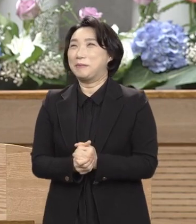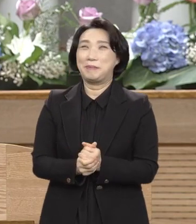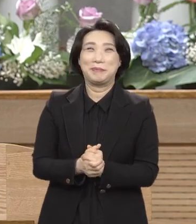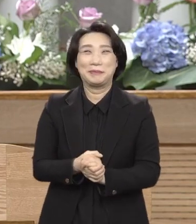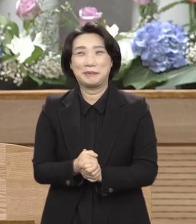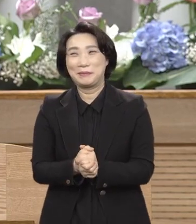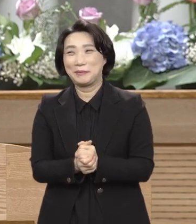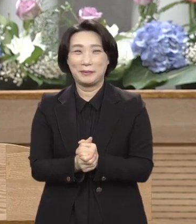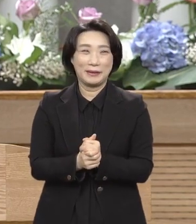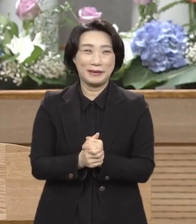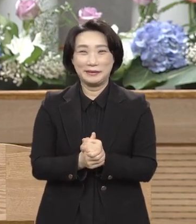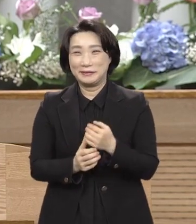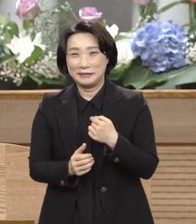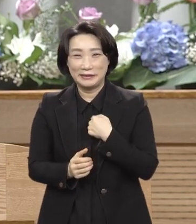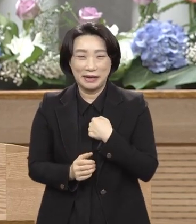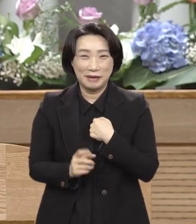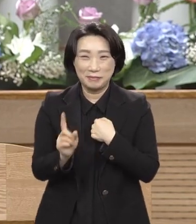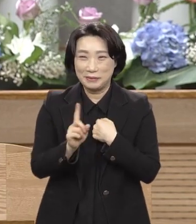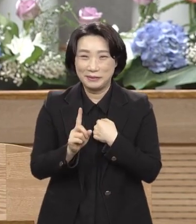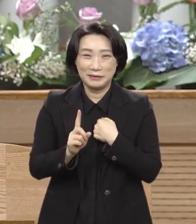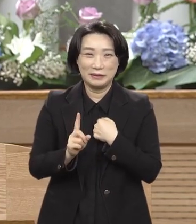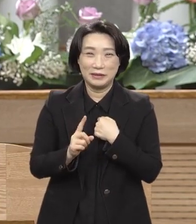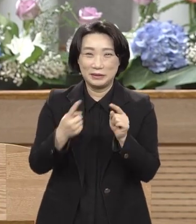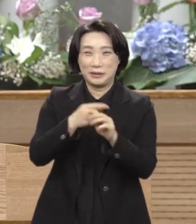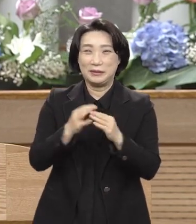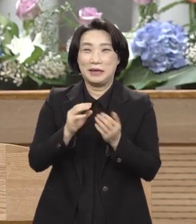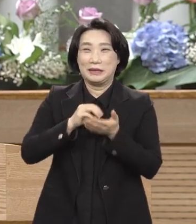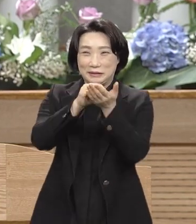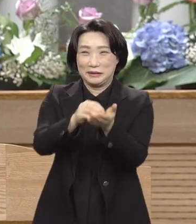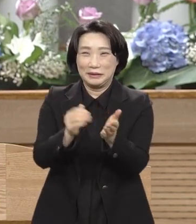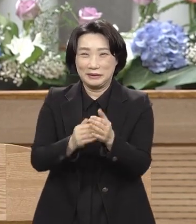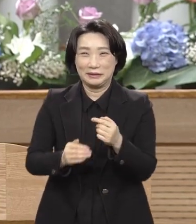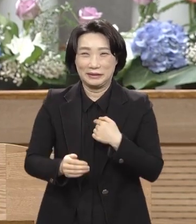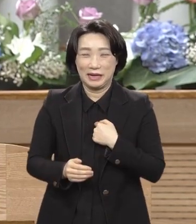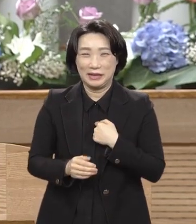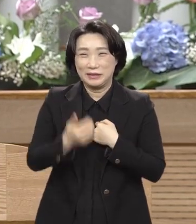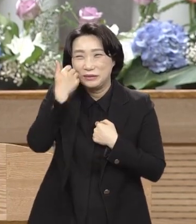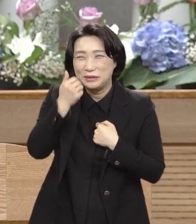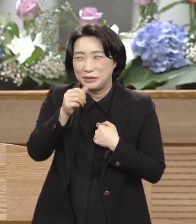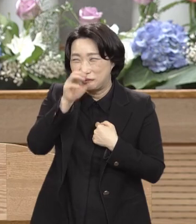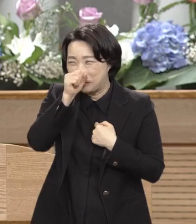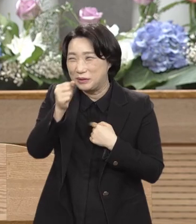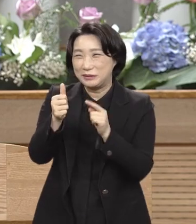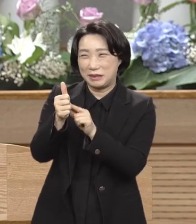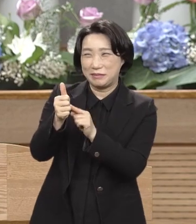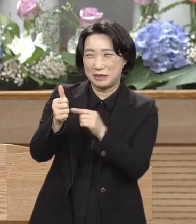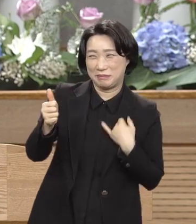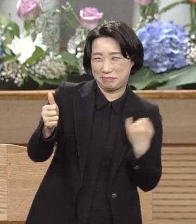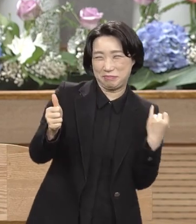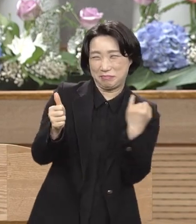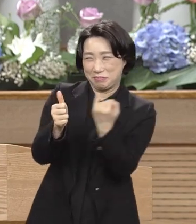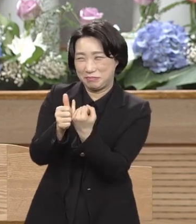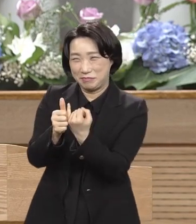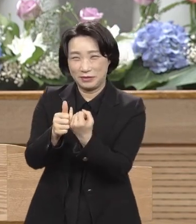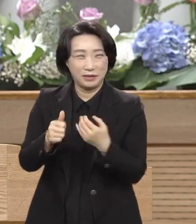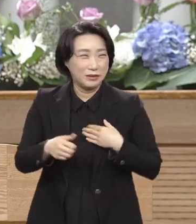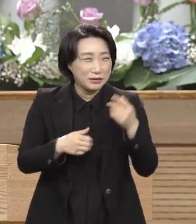아멘 뭐 교회 왔으니까 좋은 남자 만나서 시집가고 장가 가는 거 뭐